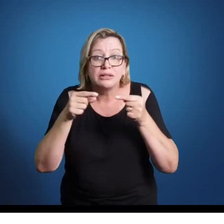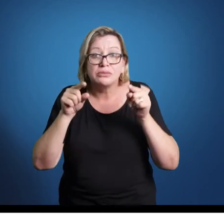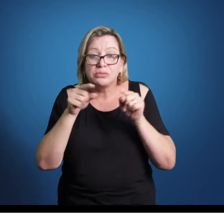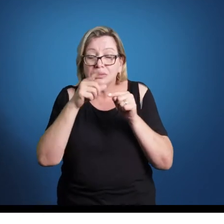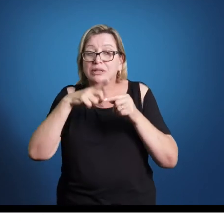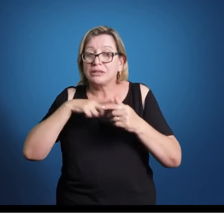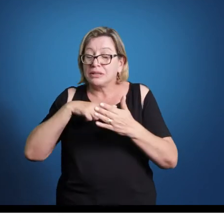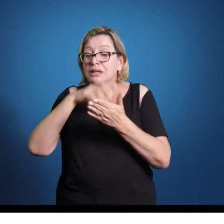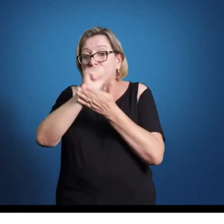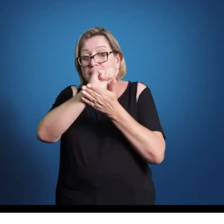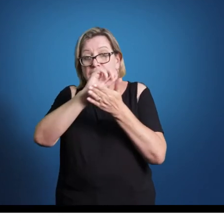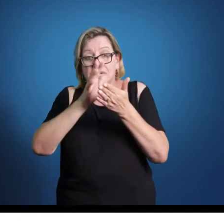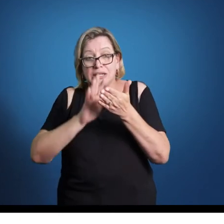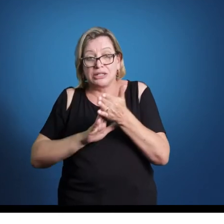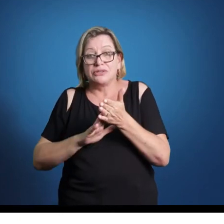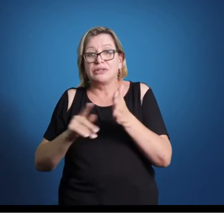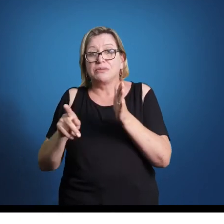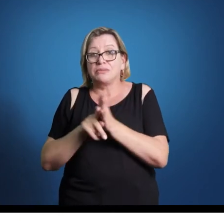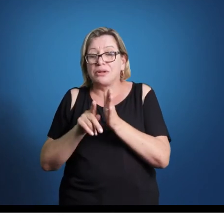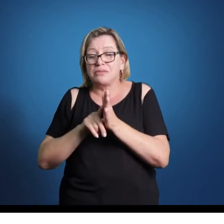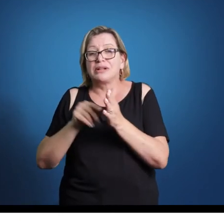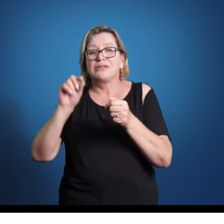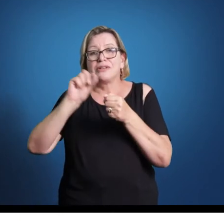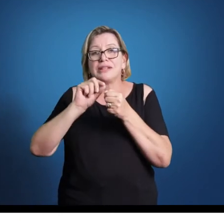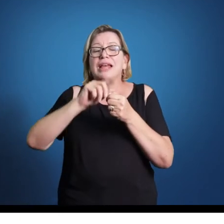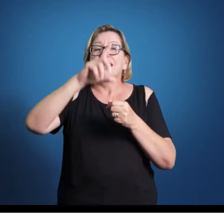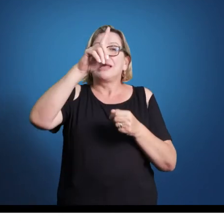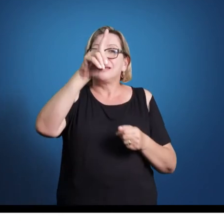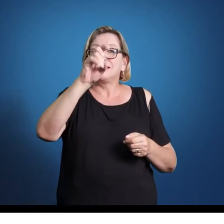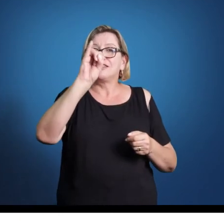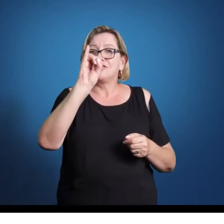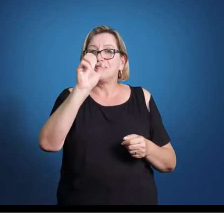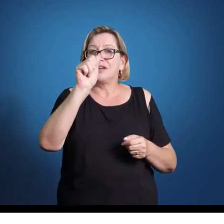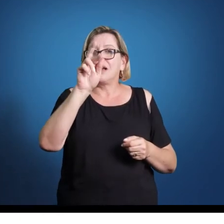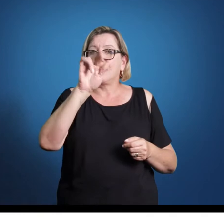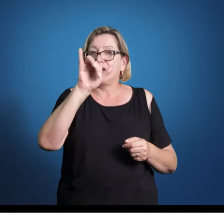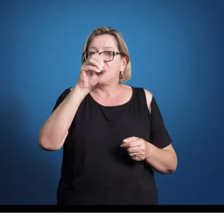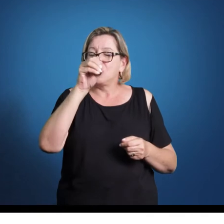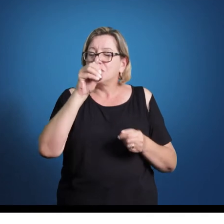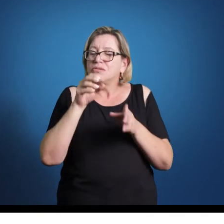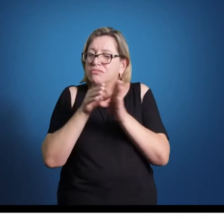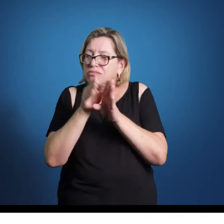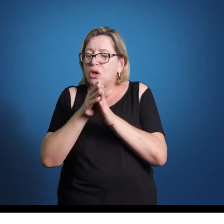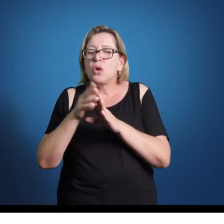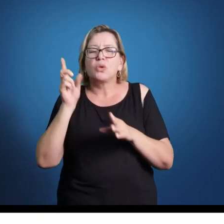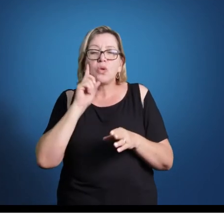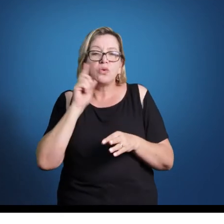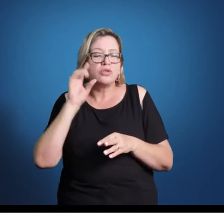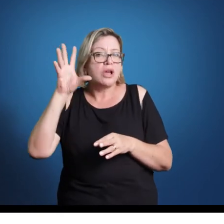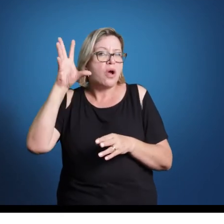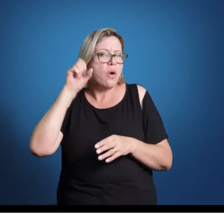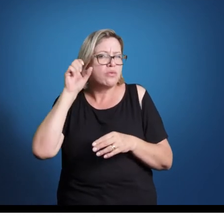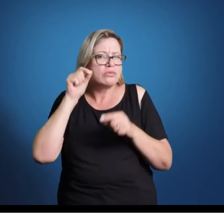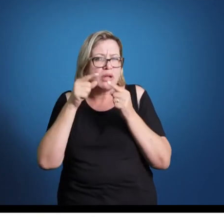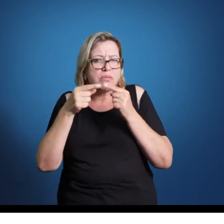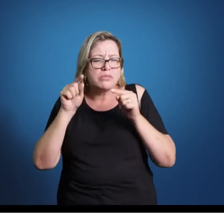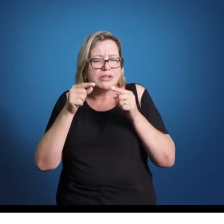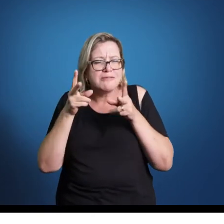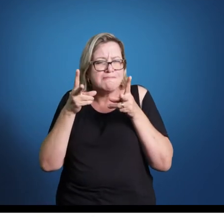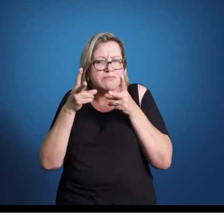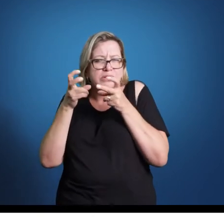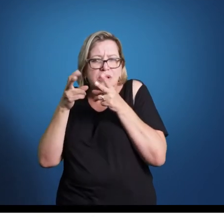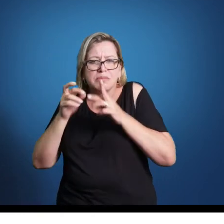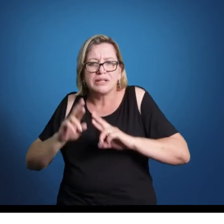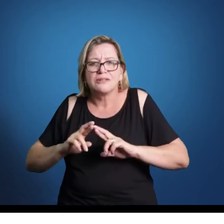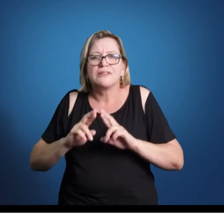produção de um diário, faça direitinho, escute música todos os dias e sempre atento às diferenças. Ah, beleza, eu tenho que entender esse